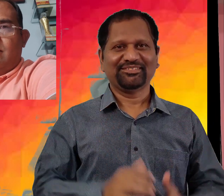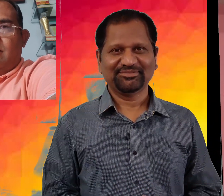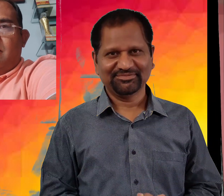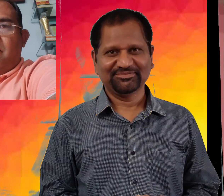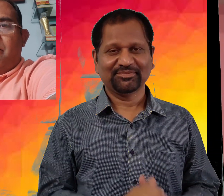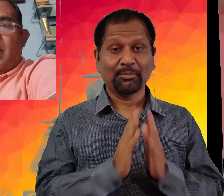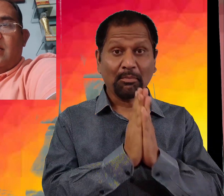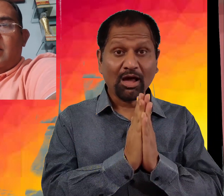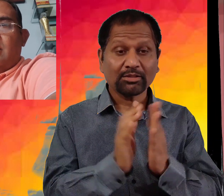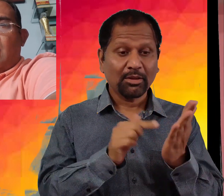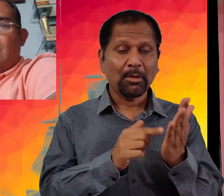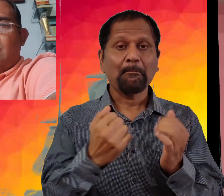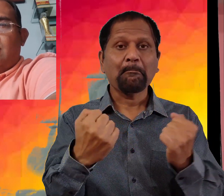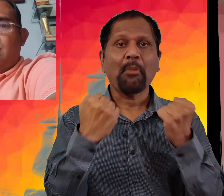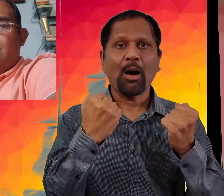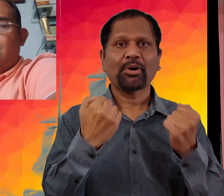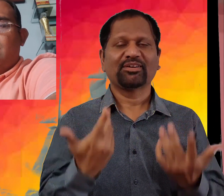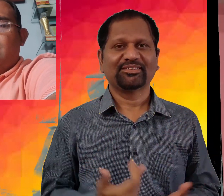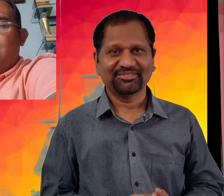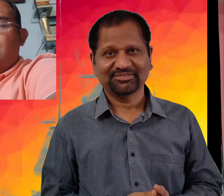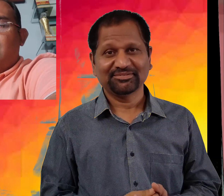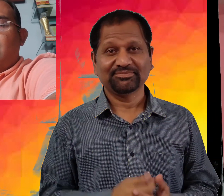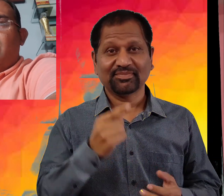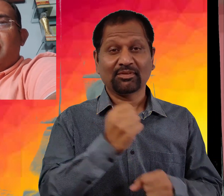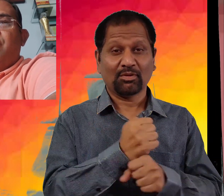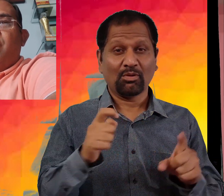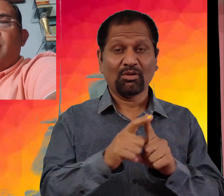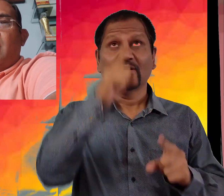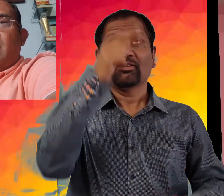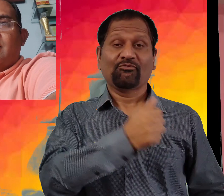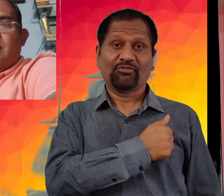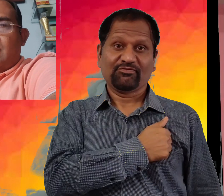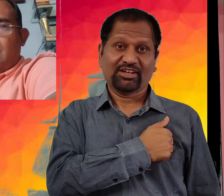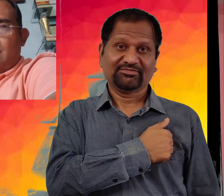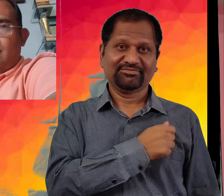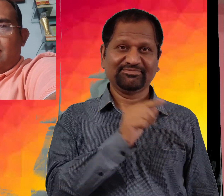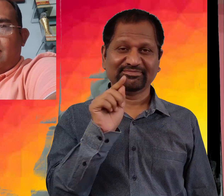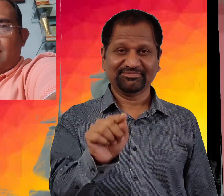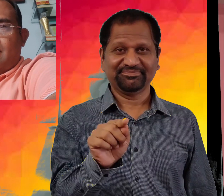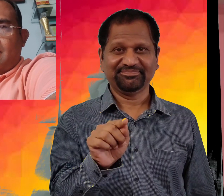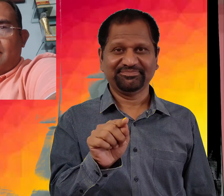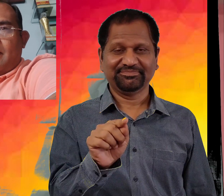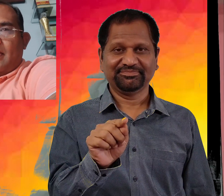پراکنا کی طاقت اور عشور میں آستھا کی